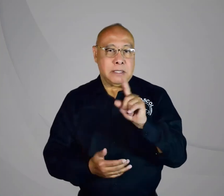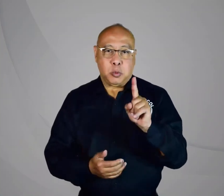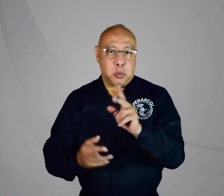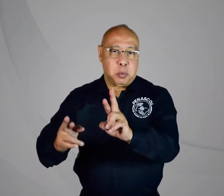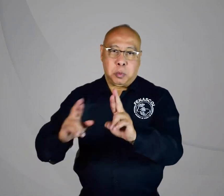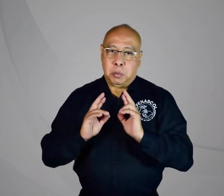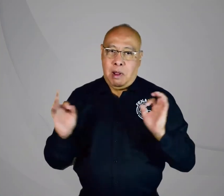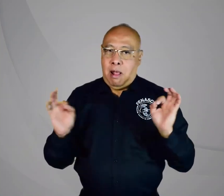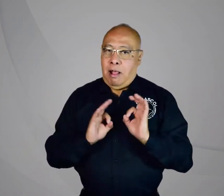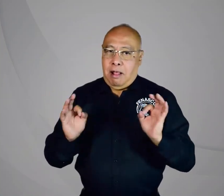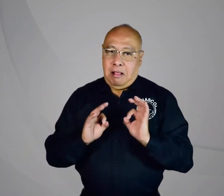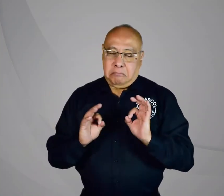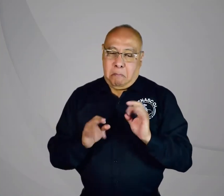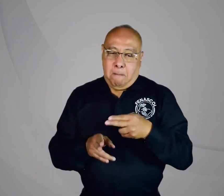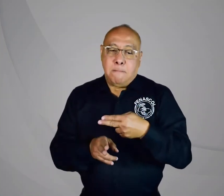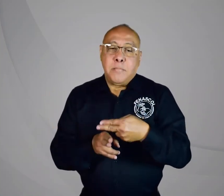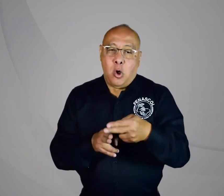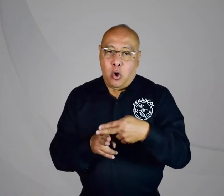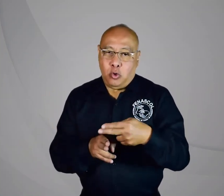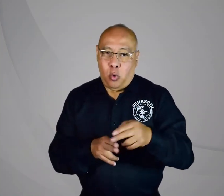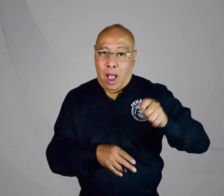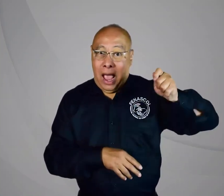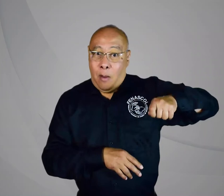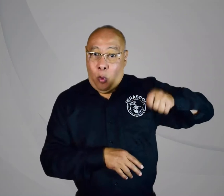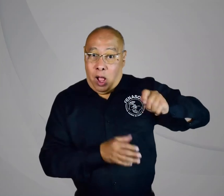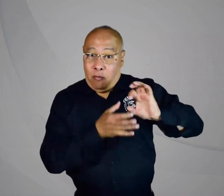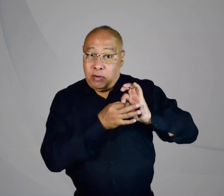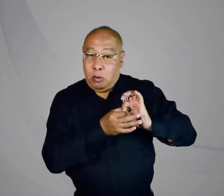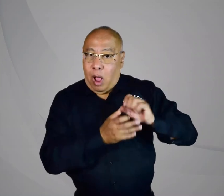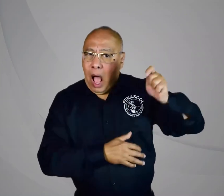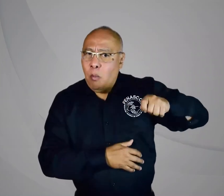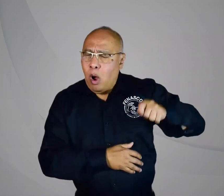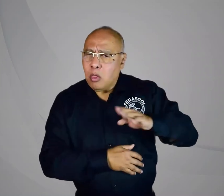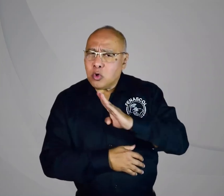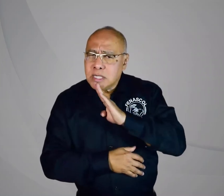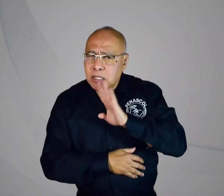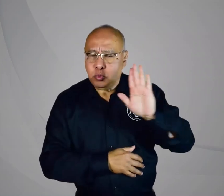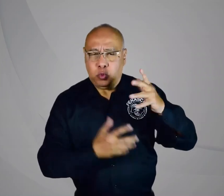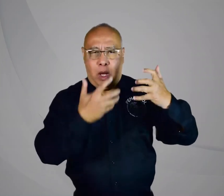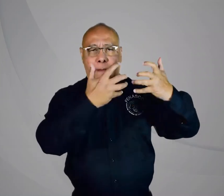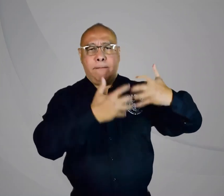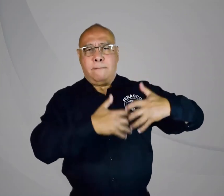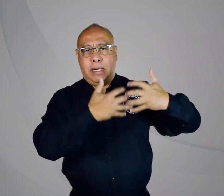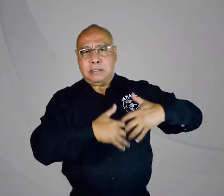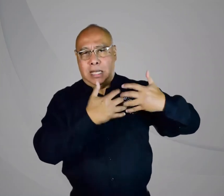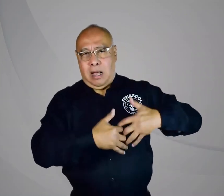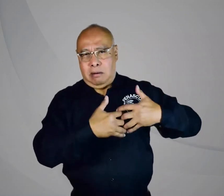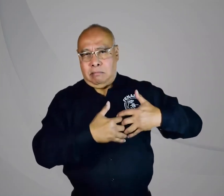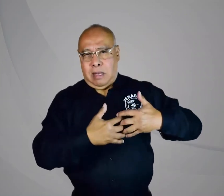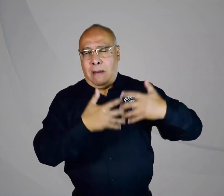respuesta, siendo este año el 2021. Y por lo tanto, nuestros abogados, representados